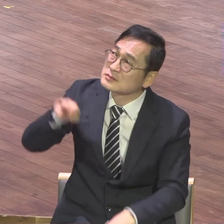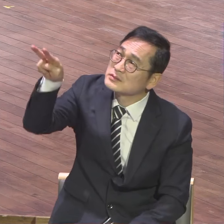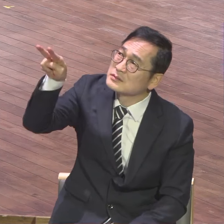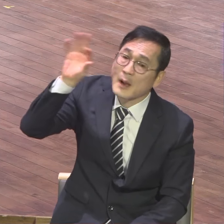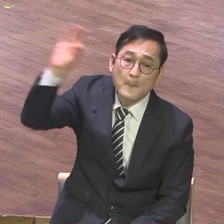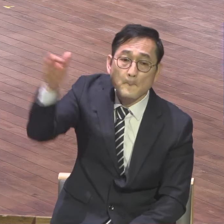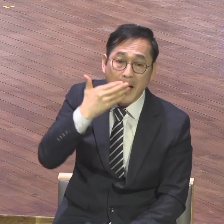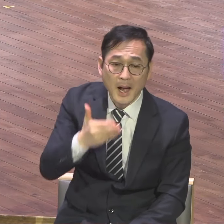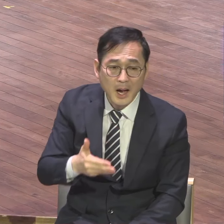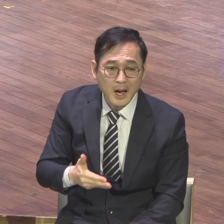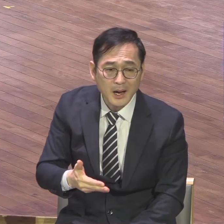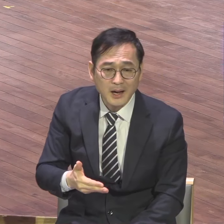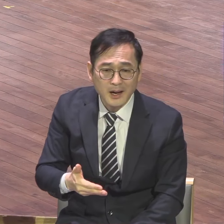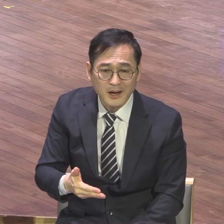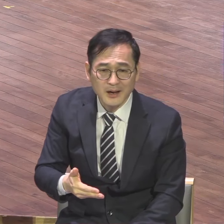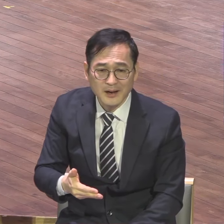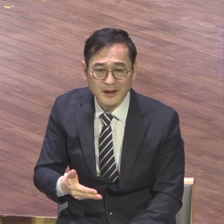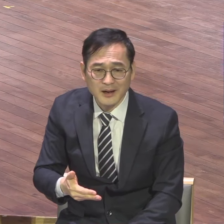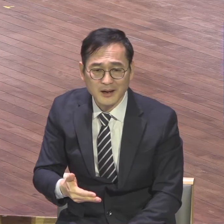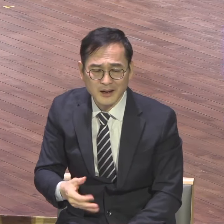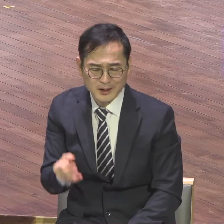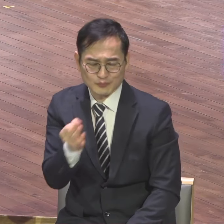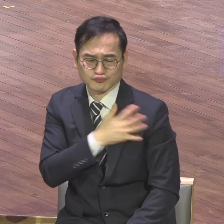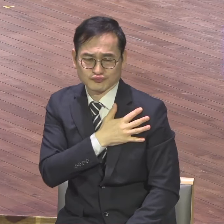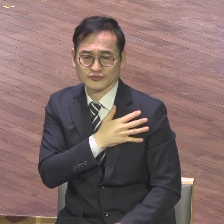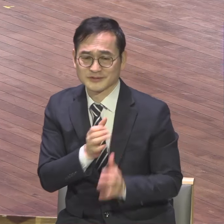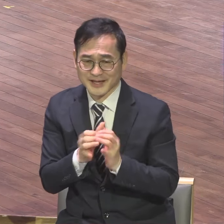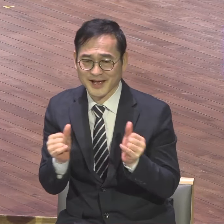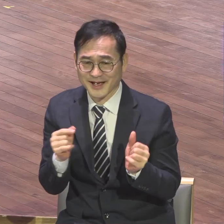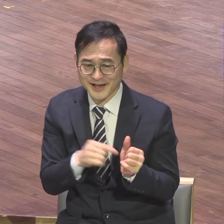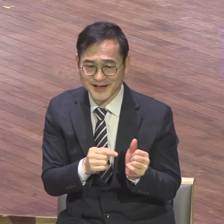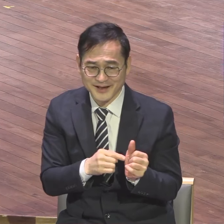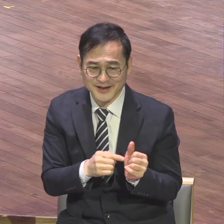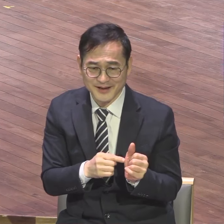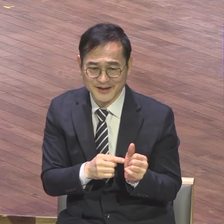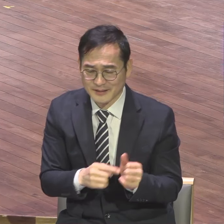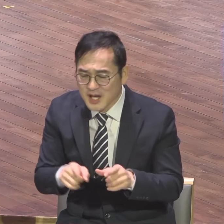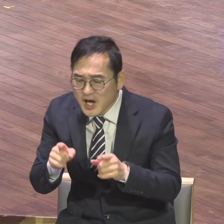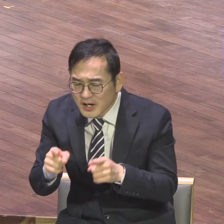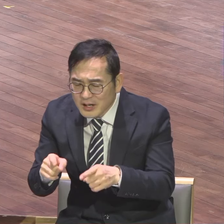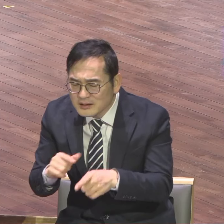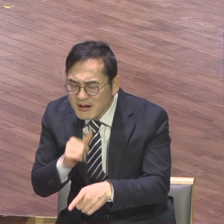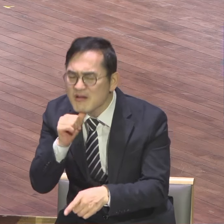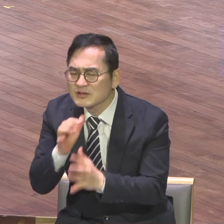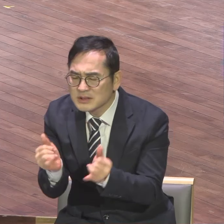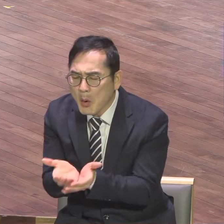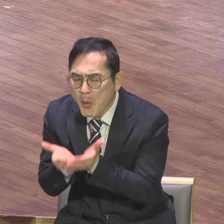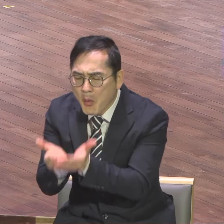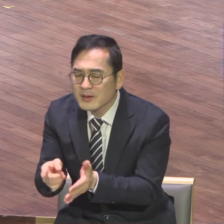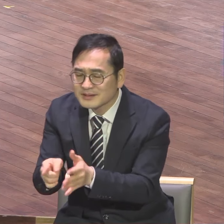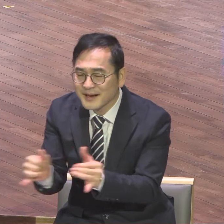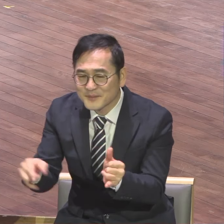부자가 또 보니까 천국에 자기 집 앞에 얻어먹던 거지가 지금 천국에 있단 말이에요. 그러니까